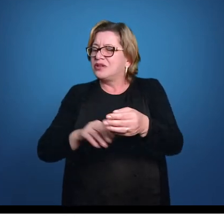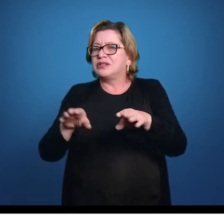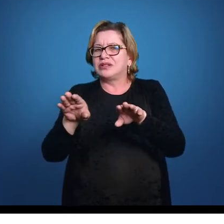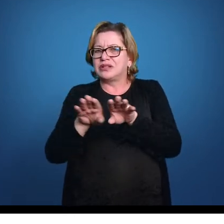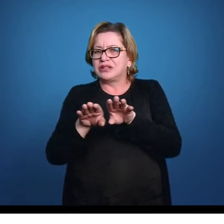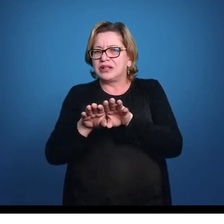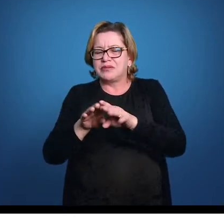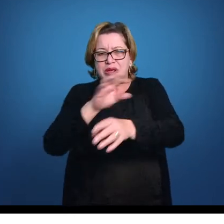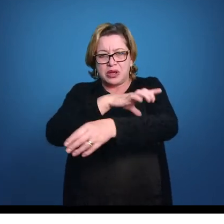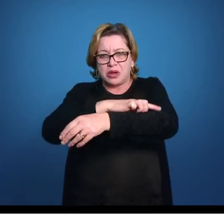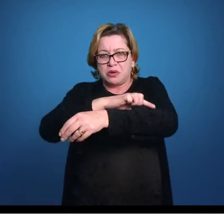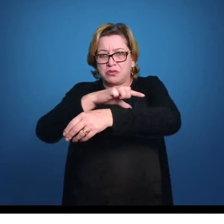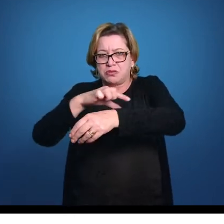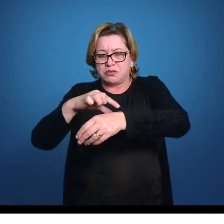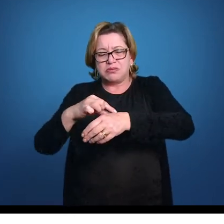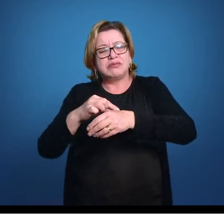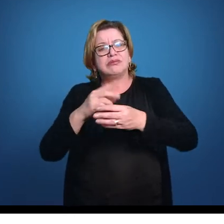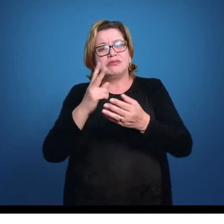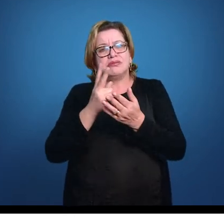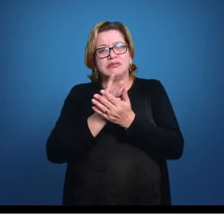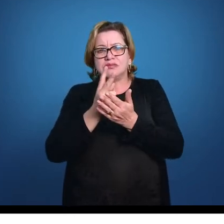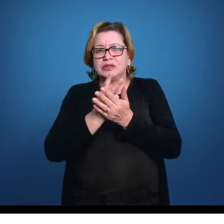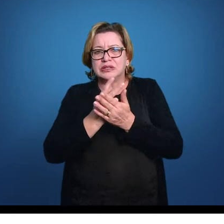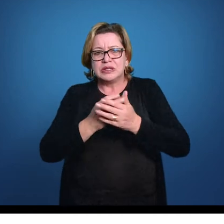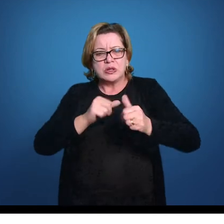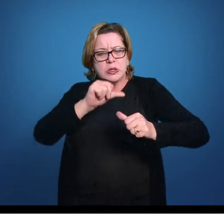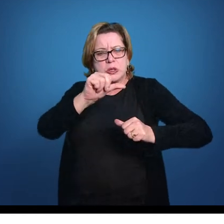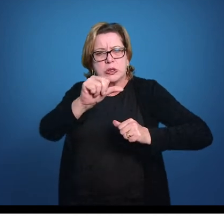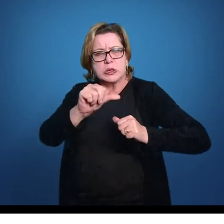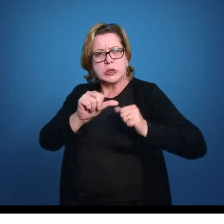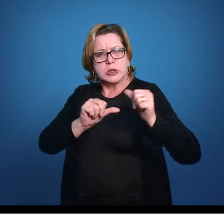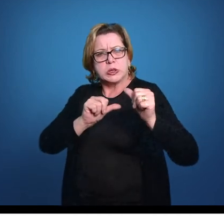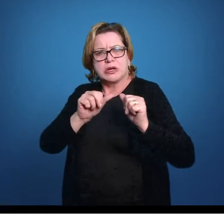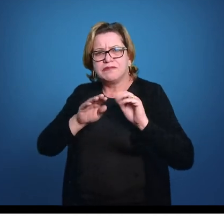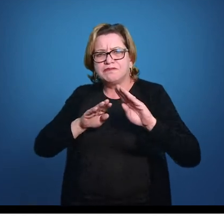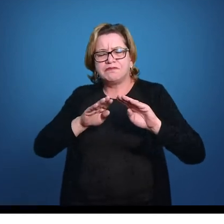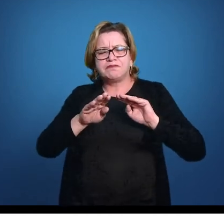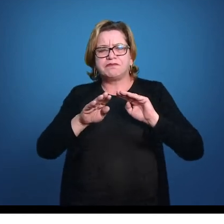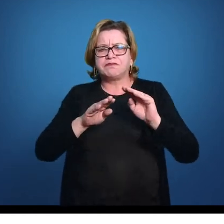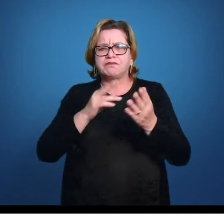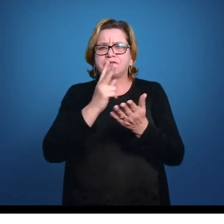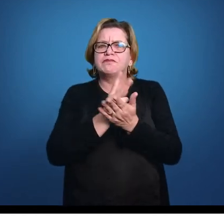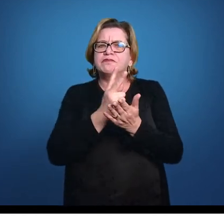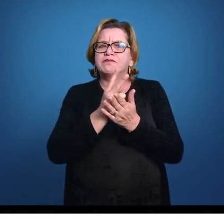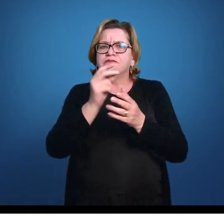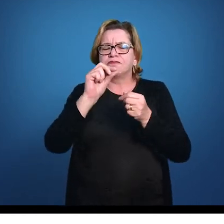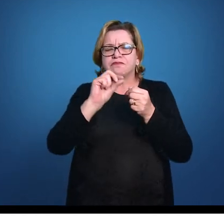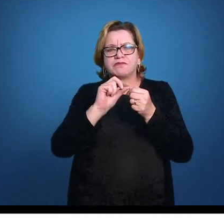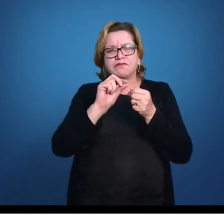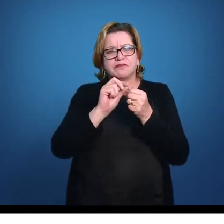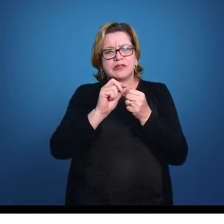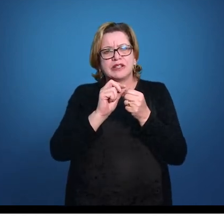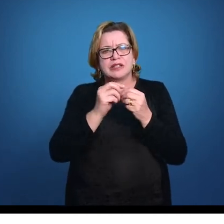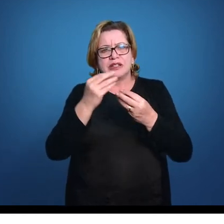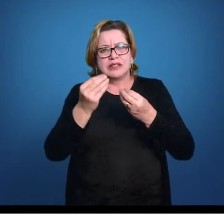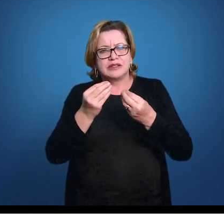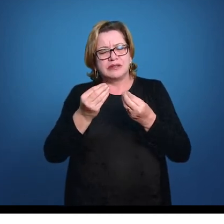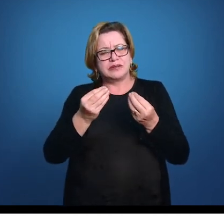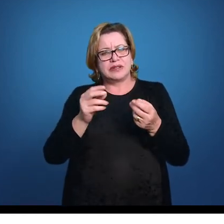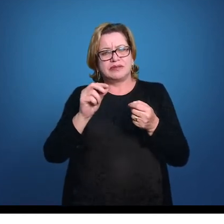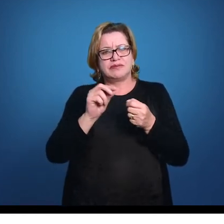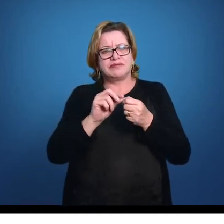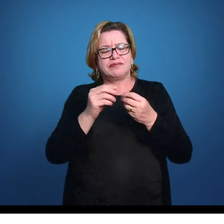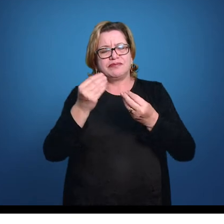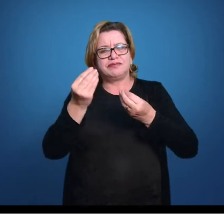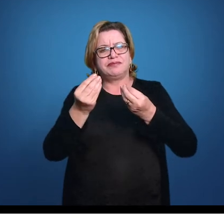musculares, principalmente, estão fazendo esse tipo de movimentação, a movimentação da actina e miosina da